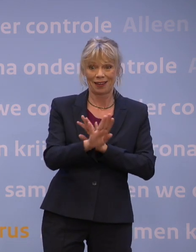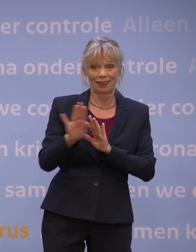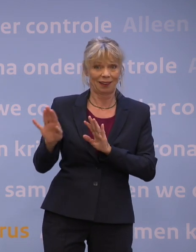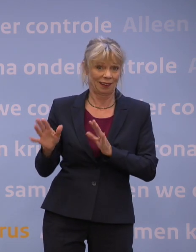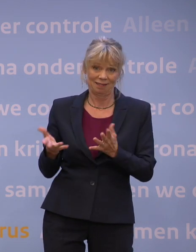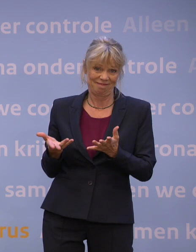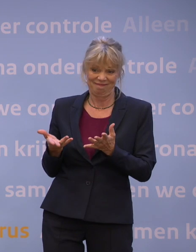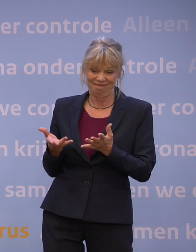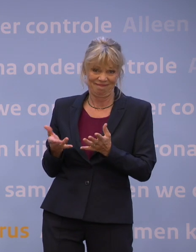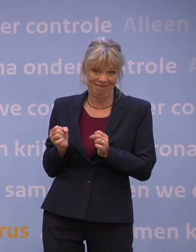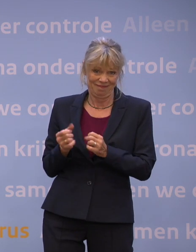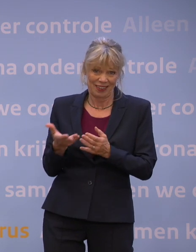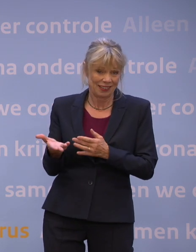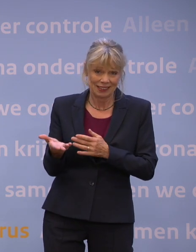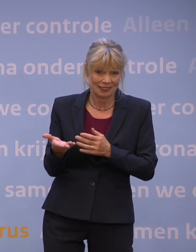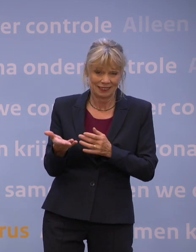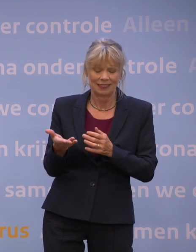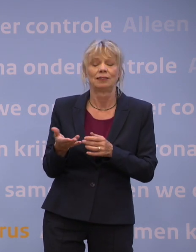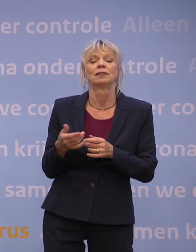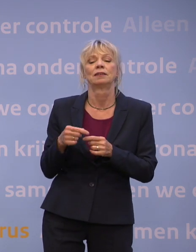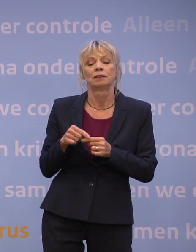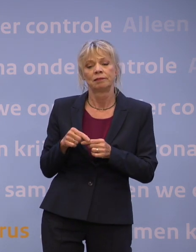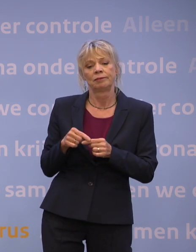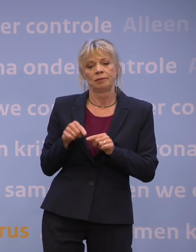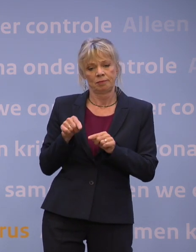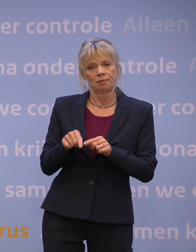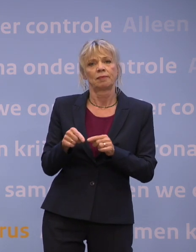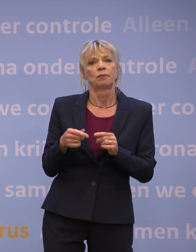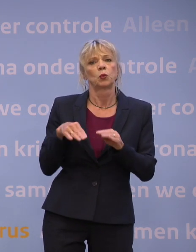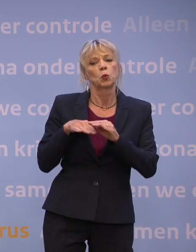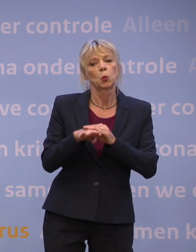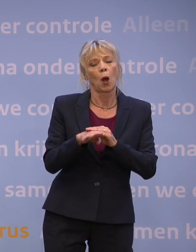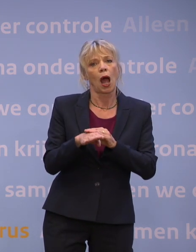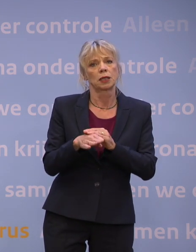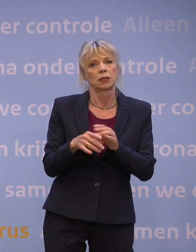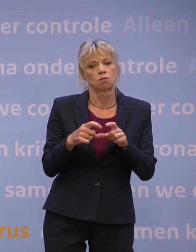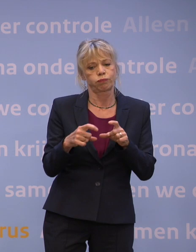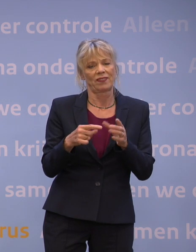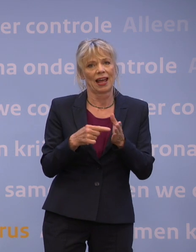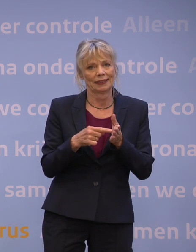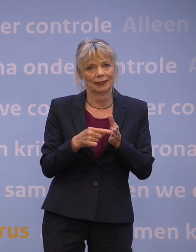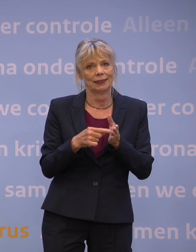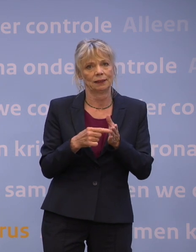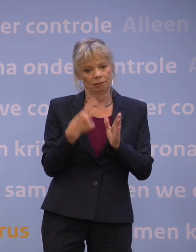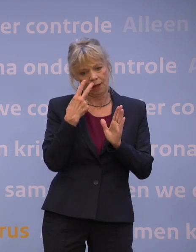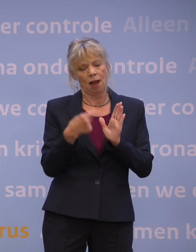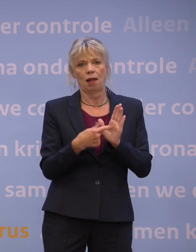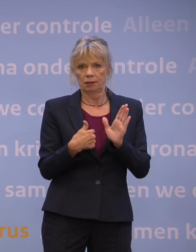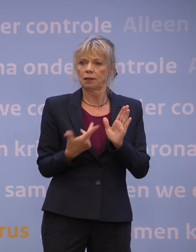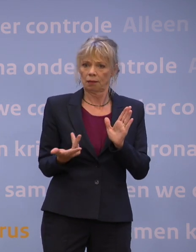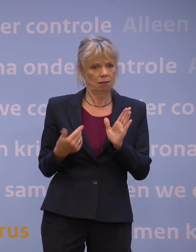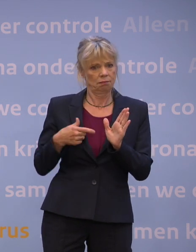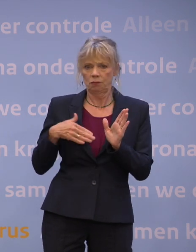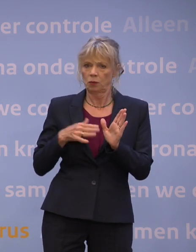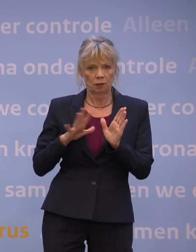natuurlijk geen realistische optie. Maar met deze toegangsverwijzen kan ook deze sector weer open en dan meteen zonder